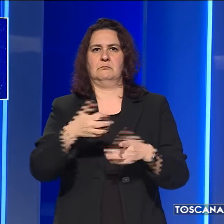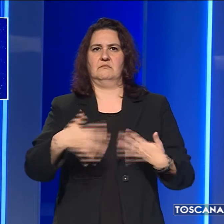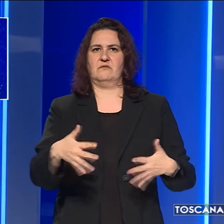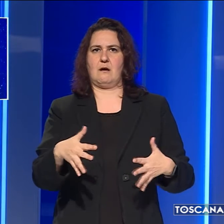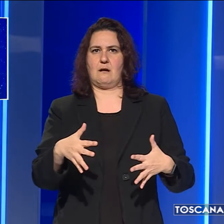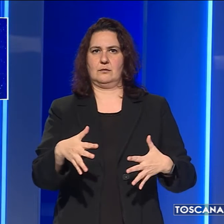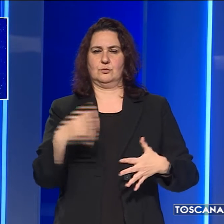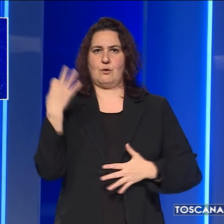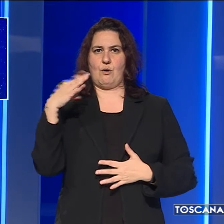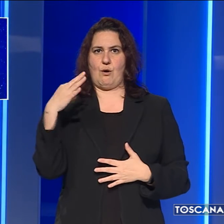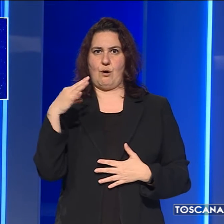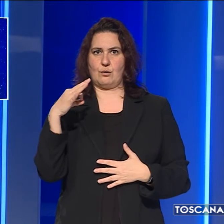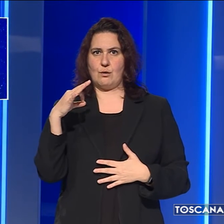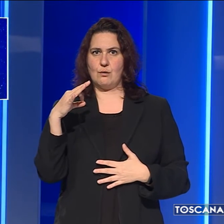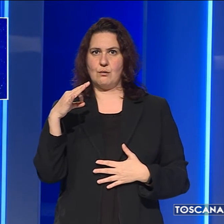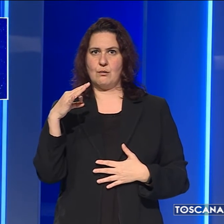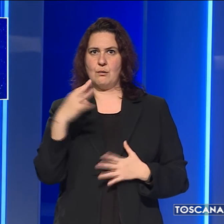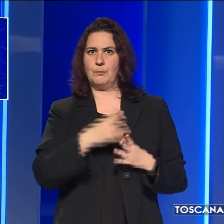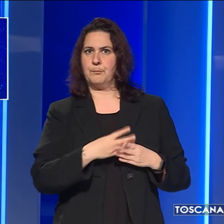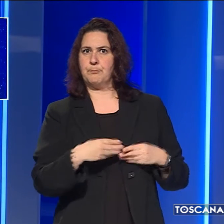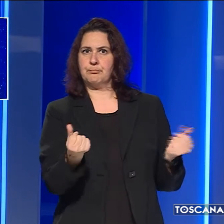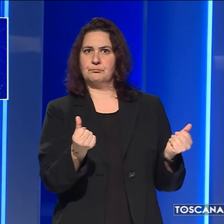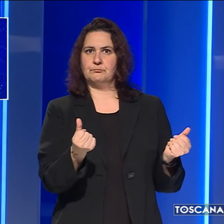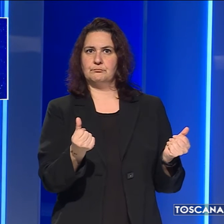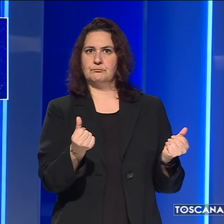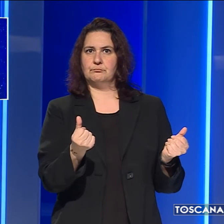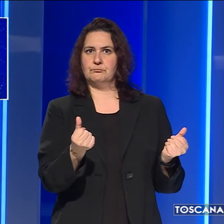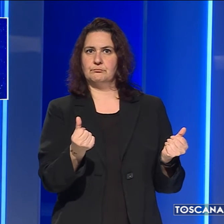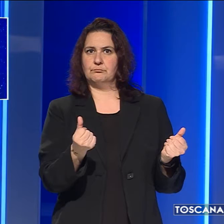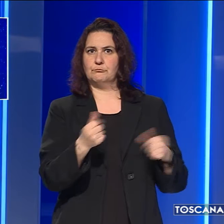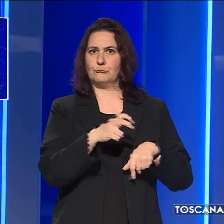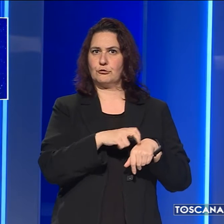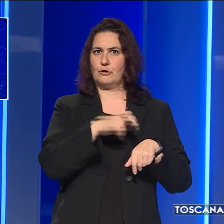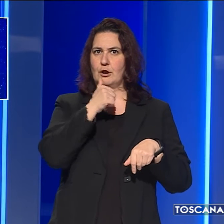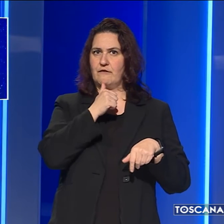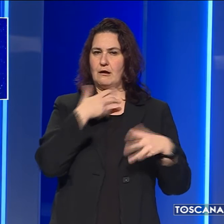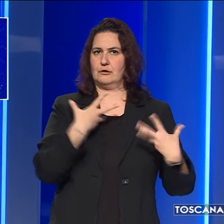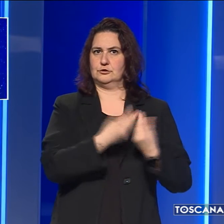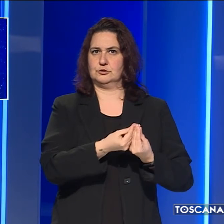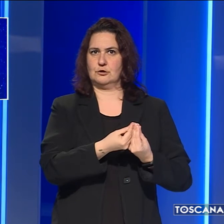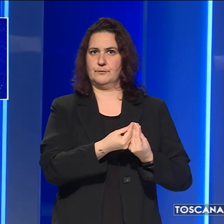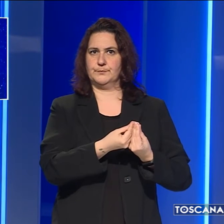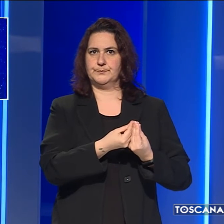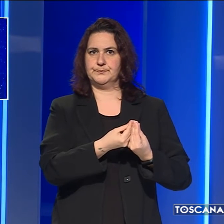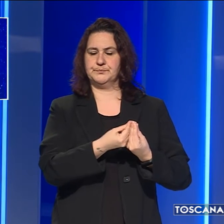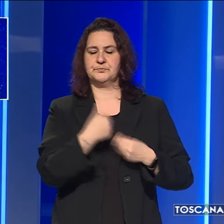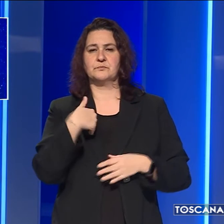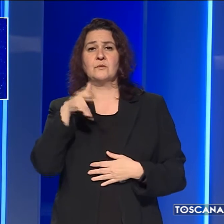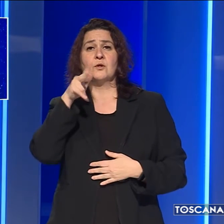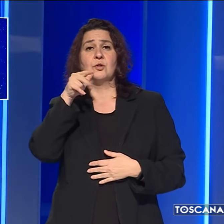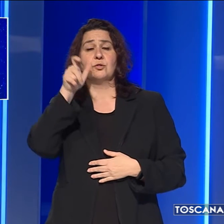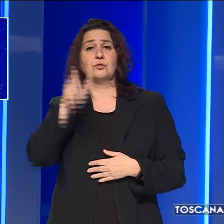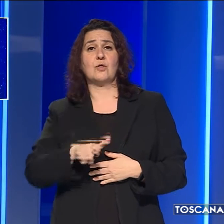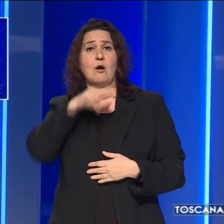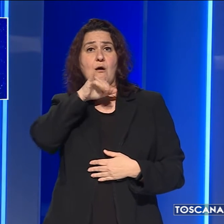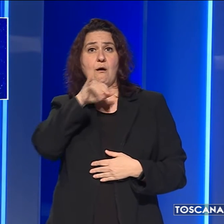preziosi, riuscendo poi a dileguarsi insieme al falso medico. All'anziana, una volta